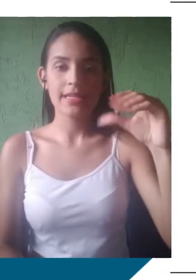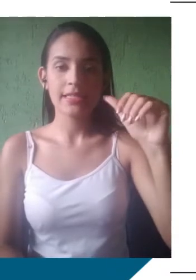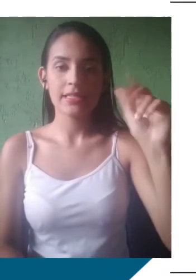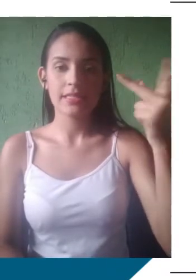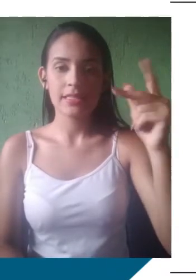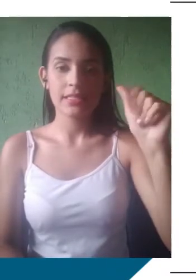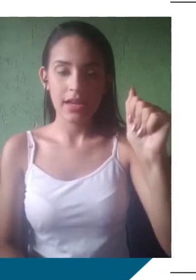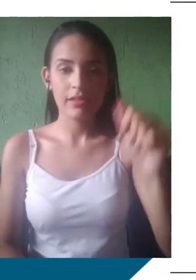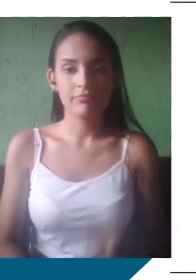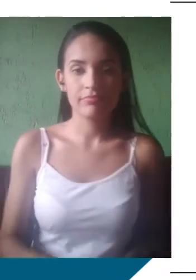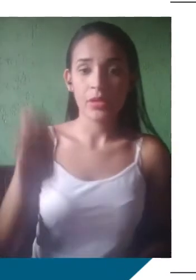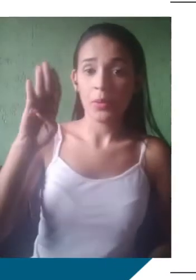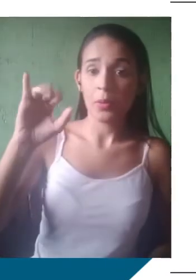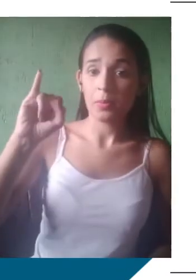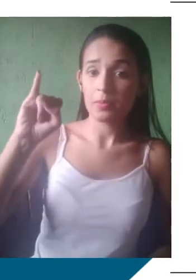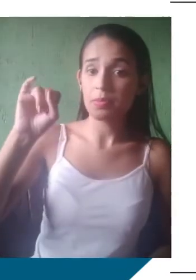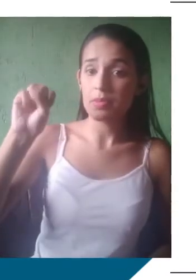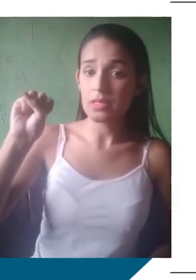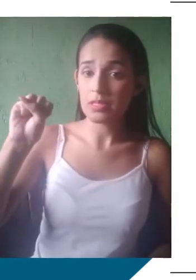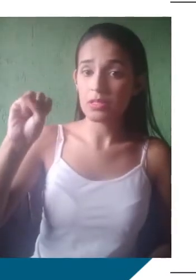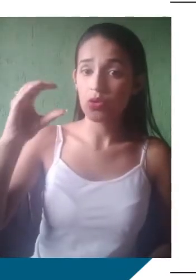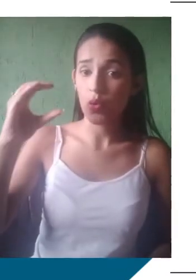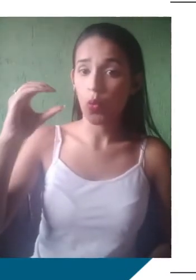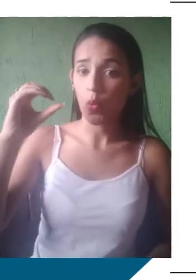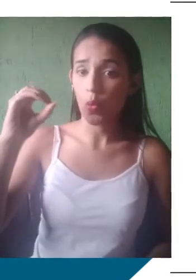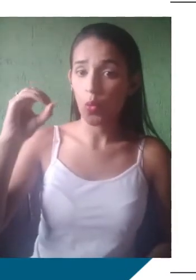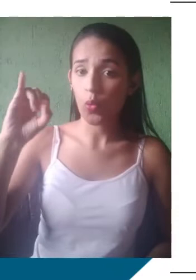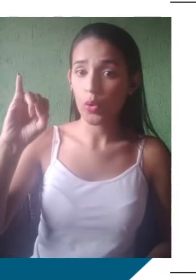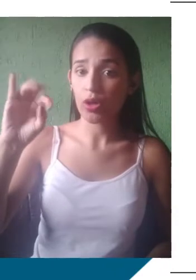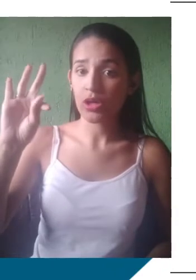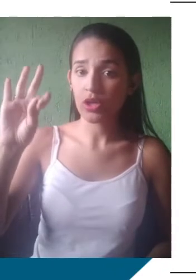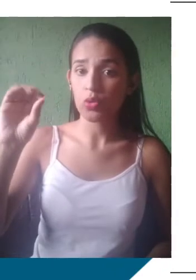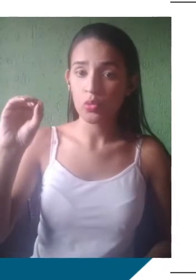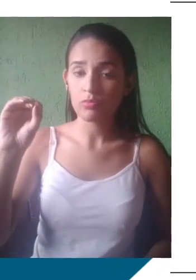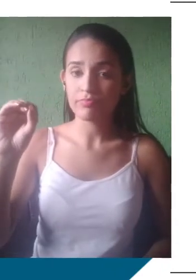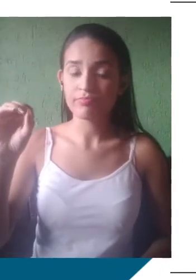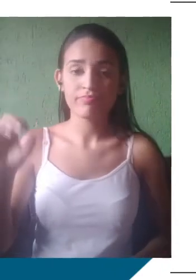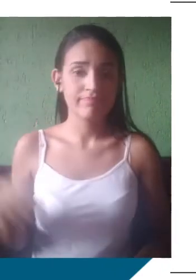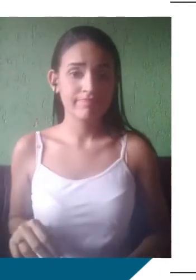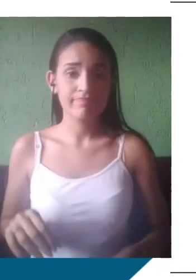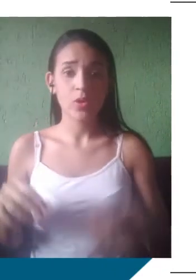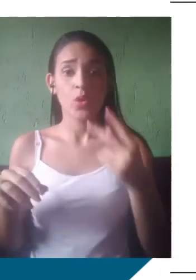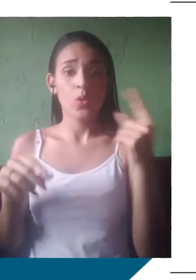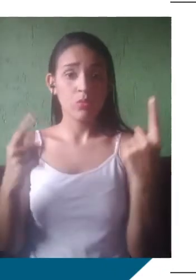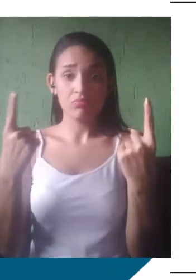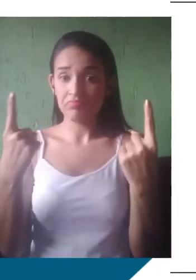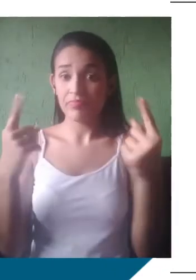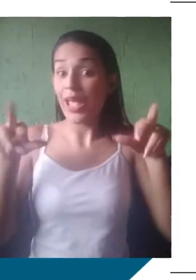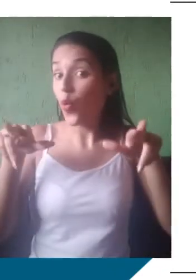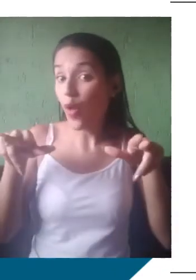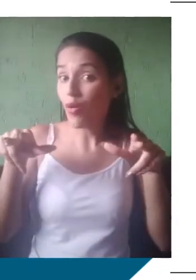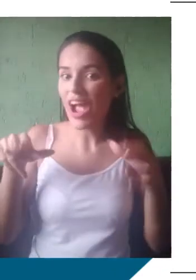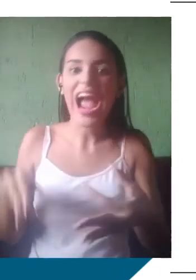Então, lá a gente fala biscoito. Mas tem lugares que vão falar bolacha. Ou então, aquele salgado, joelho ou brioche, né? Os